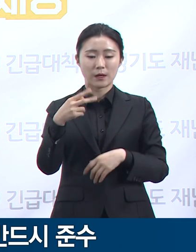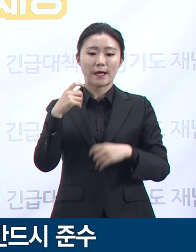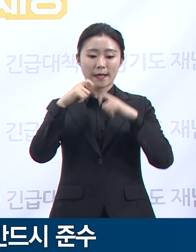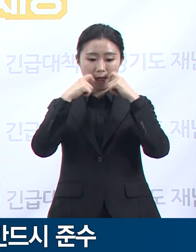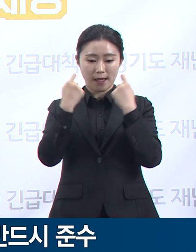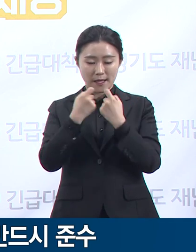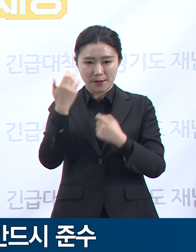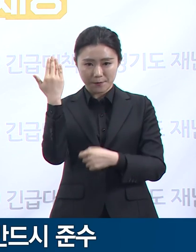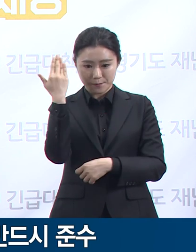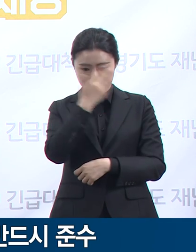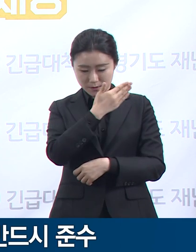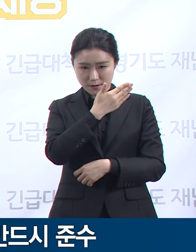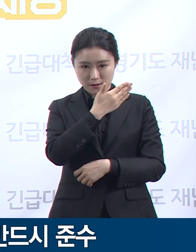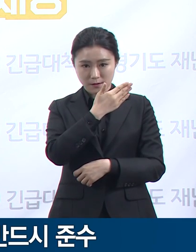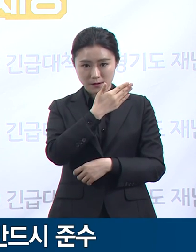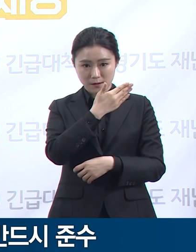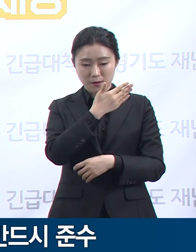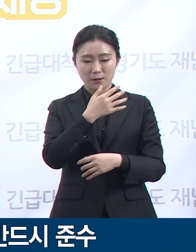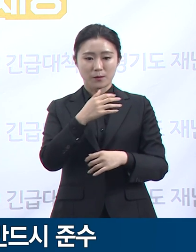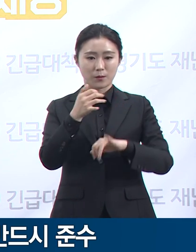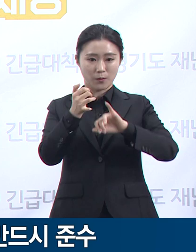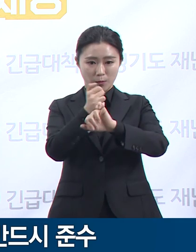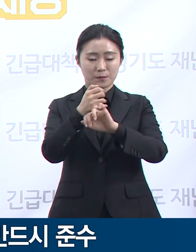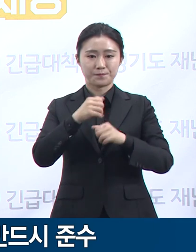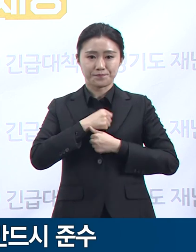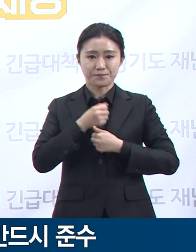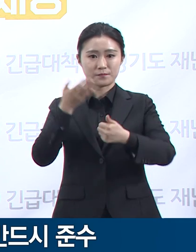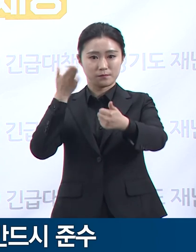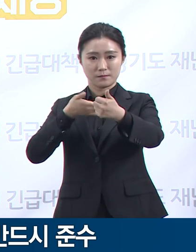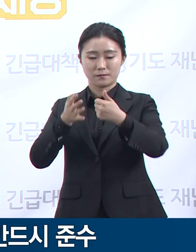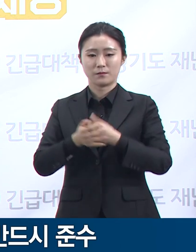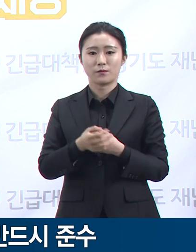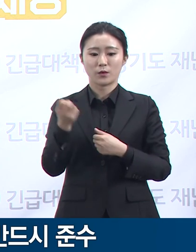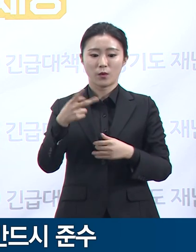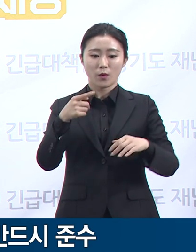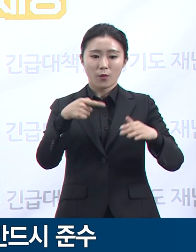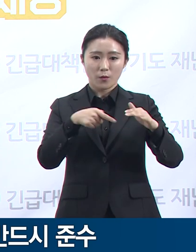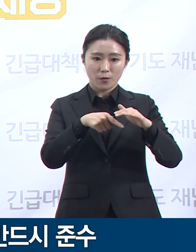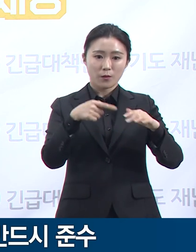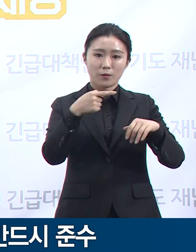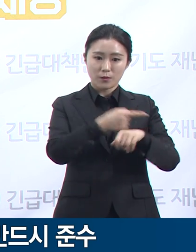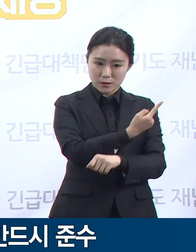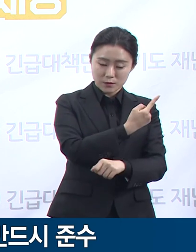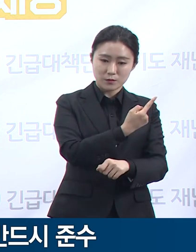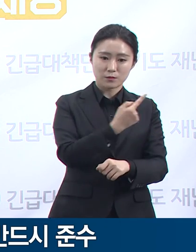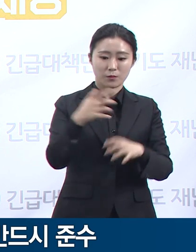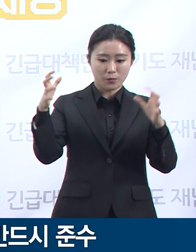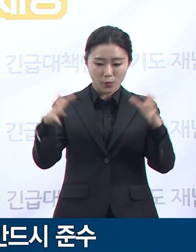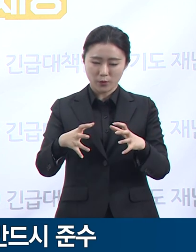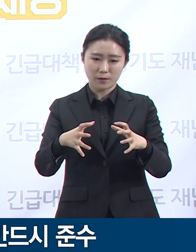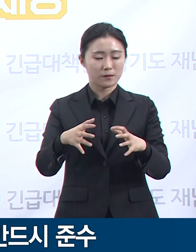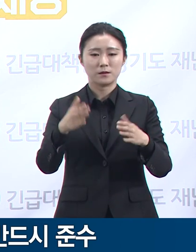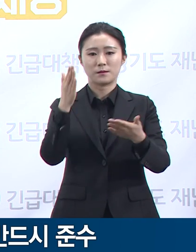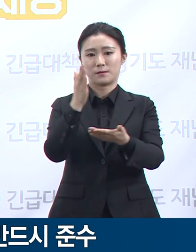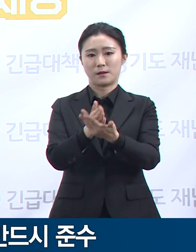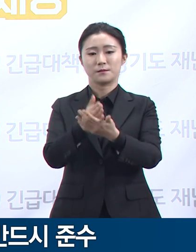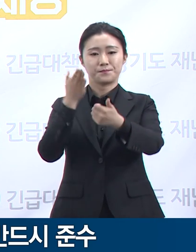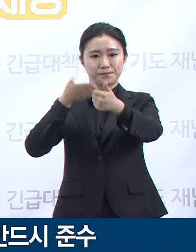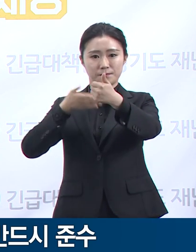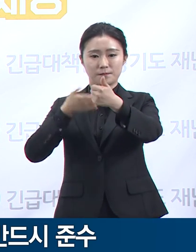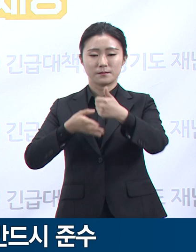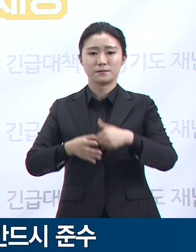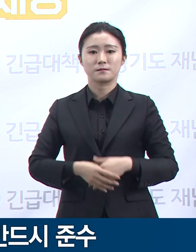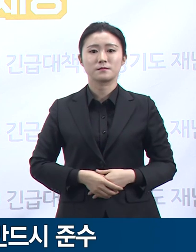준수 등을 반드시 지켜주시고 가급적 외출이나 모임 등을 자제해 주실 것을 당부드립니다. 각